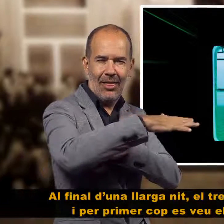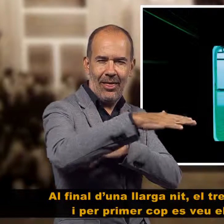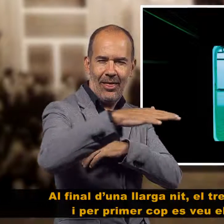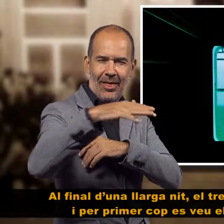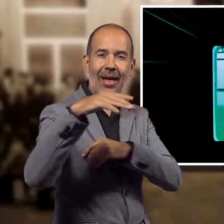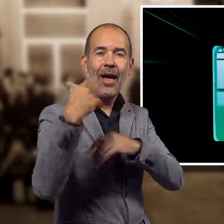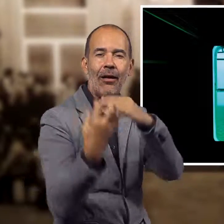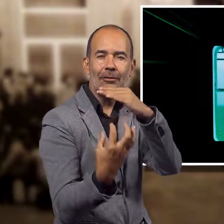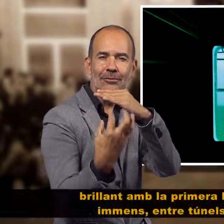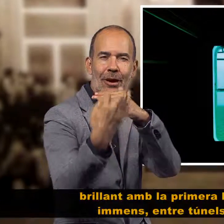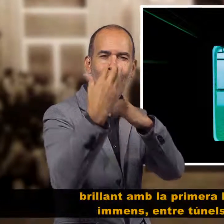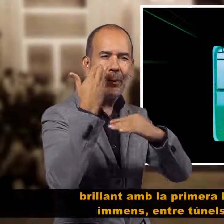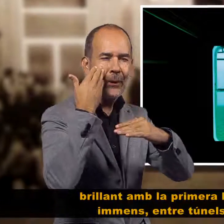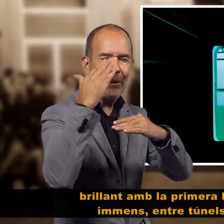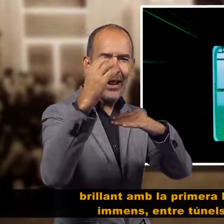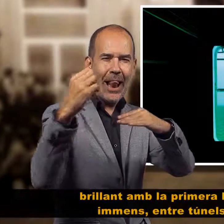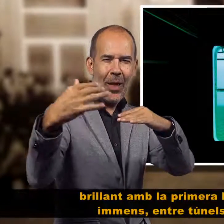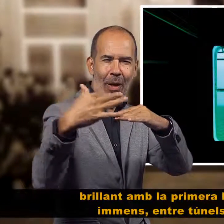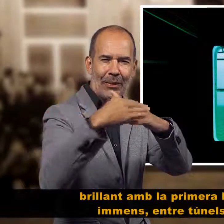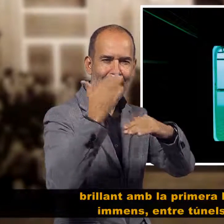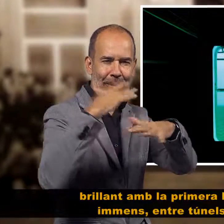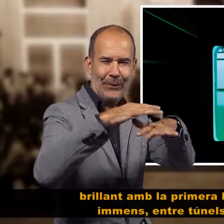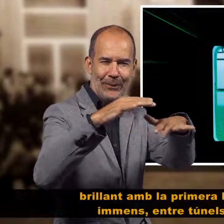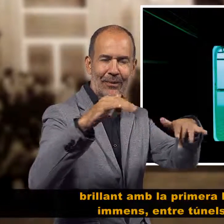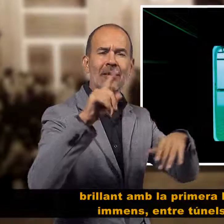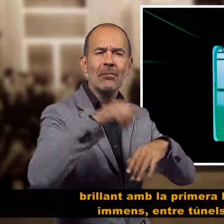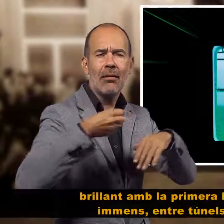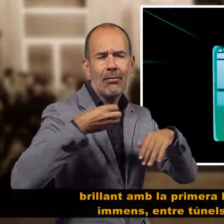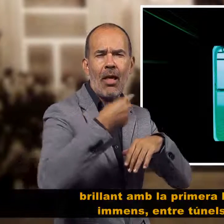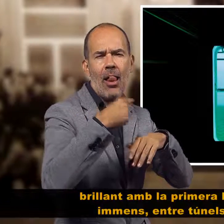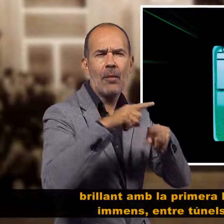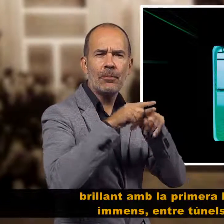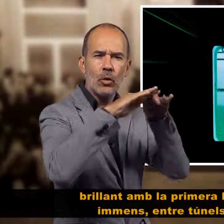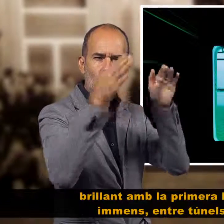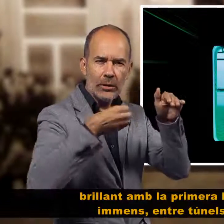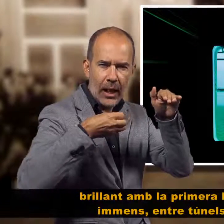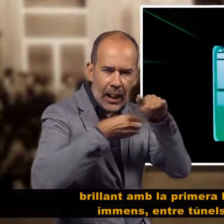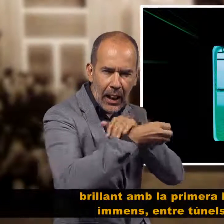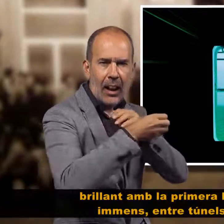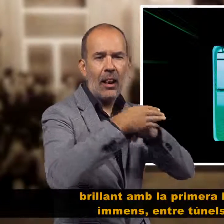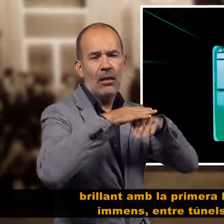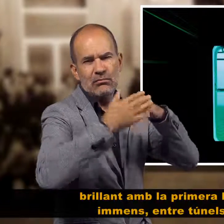brillant amb la primera llum del dia. Immens, entre túnel i riscos,